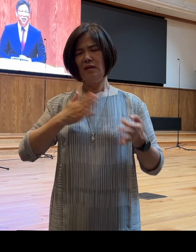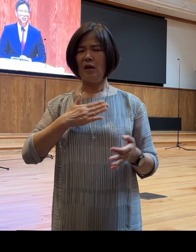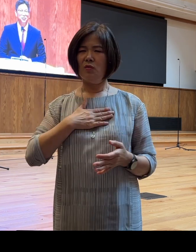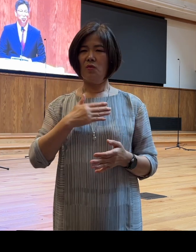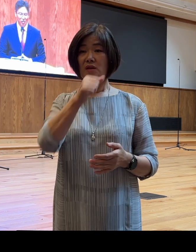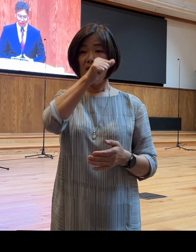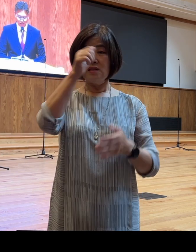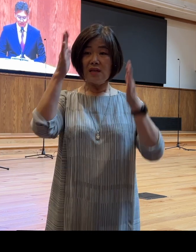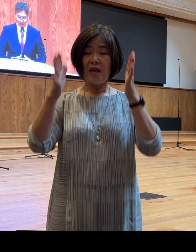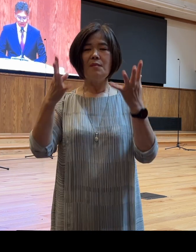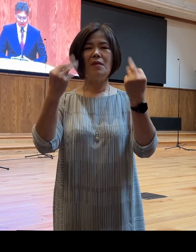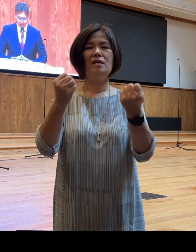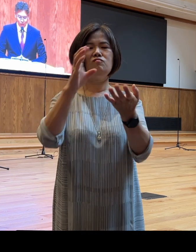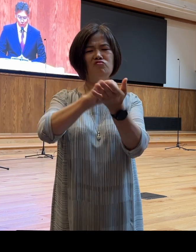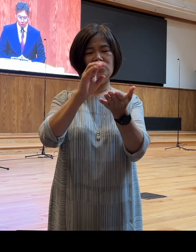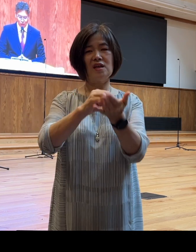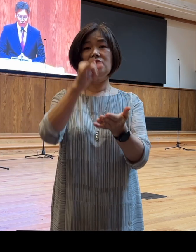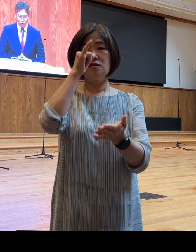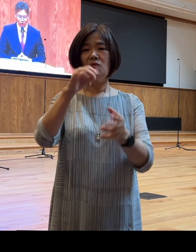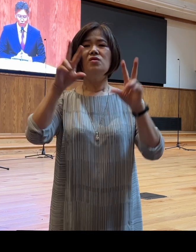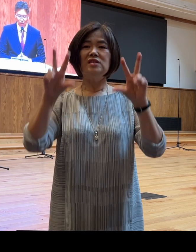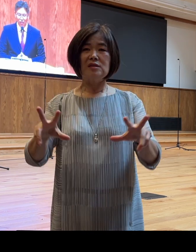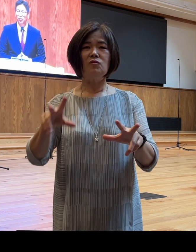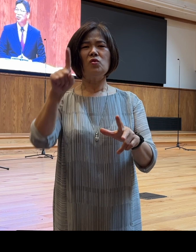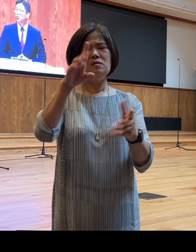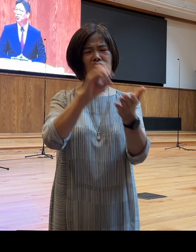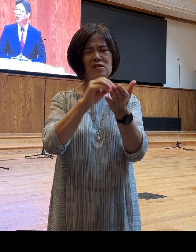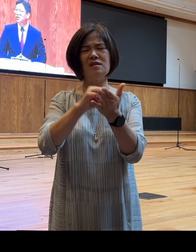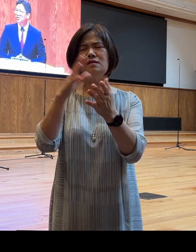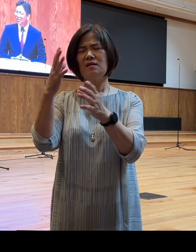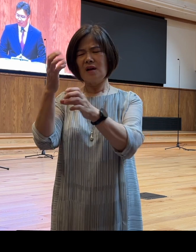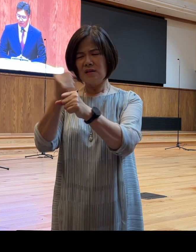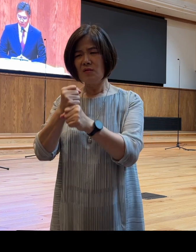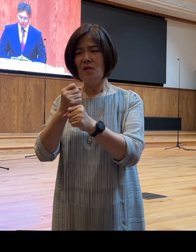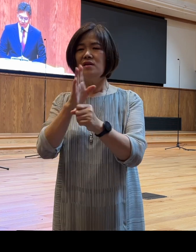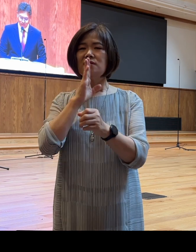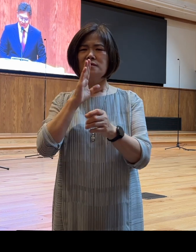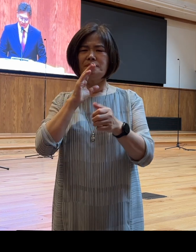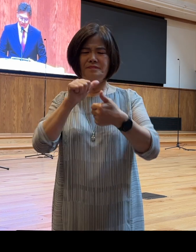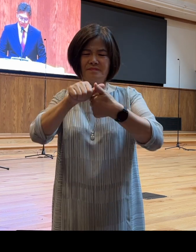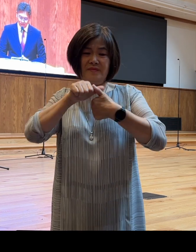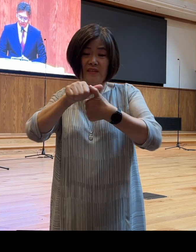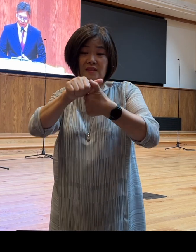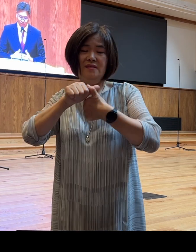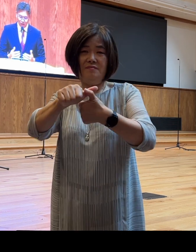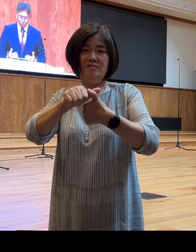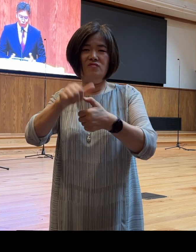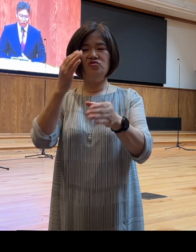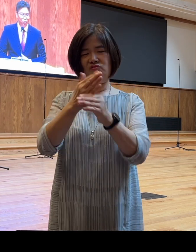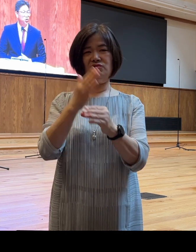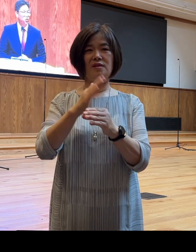문제가 있었고 지금도 이 문제들을 붙들고 씨름하고 있습니다 지금 나는 무엇을 놓치고 있기에